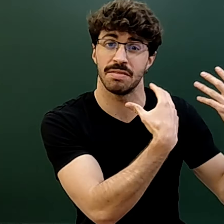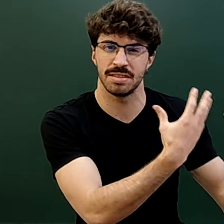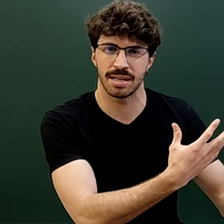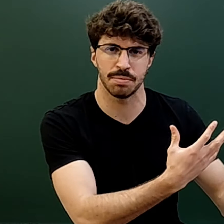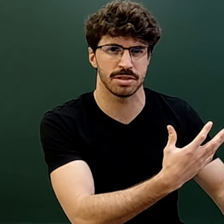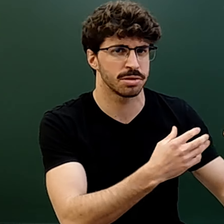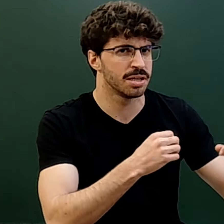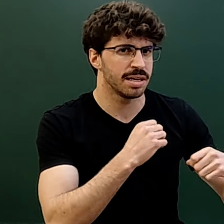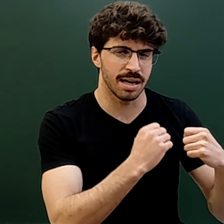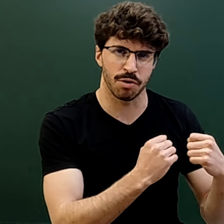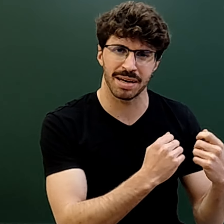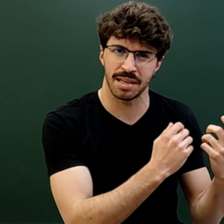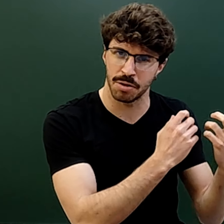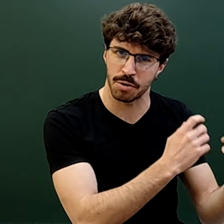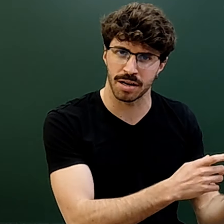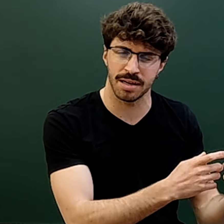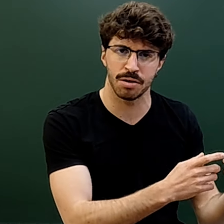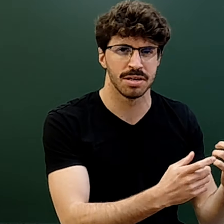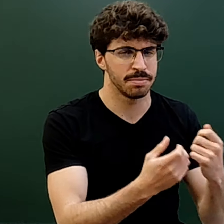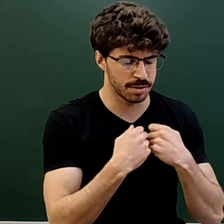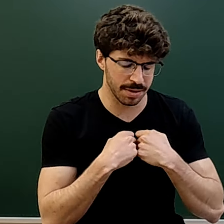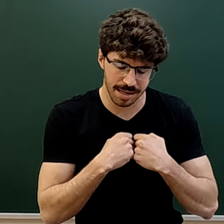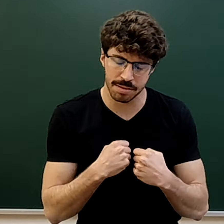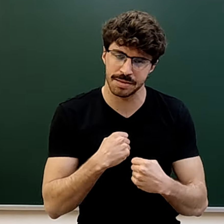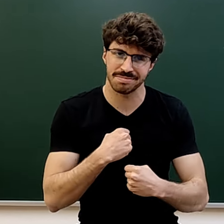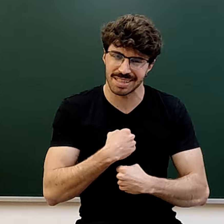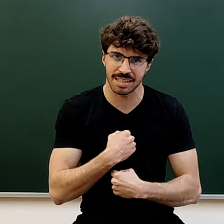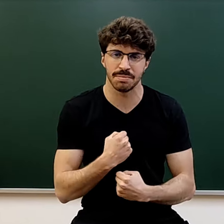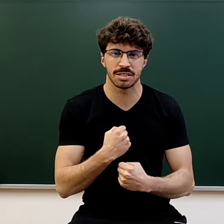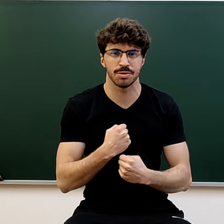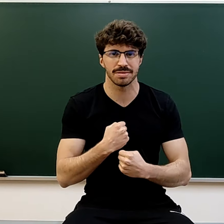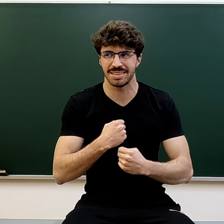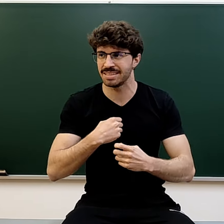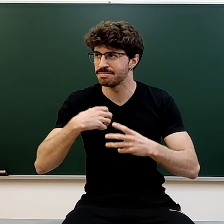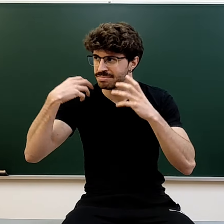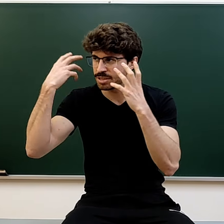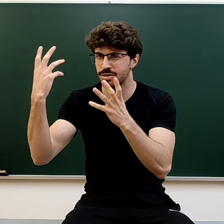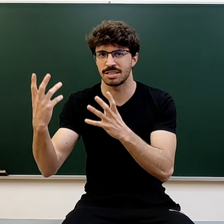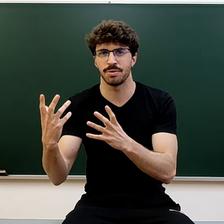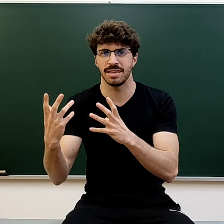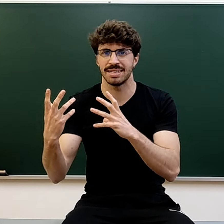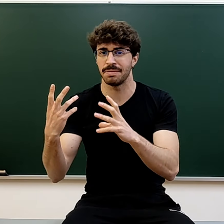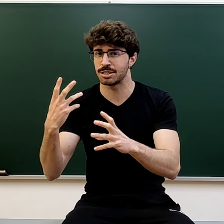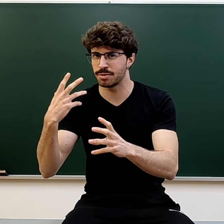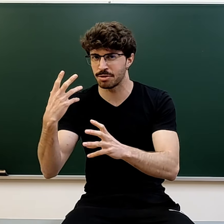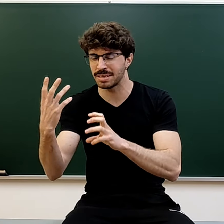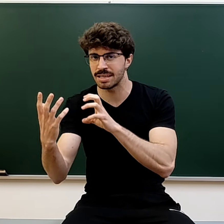difícil que te ha puesto y la forma que ha tenido de corregirlo, pero también rabia hacia ti mismo de, ostras, podría haber estudiado más la